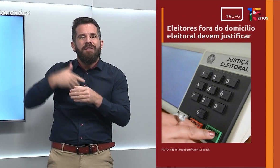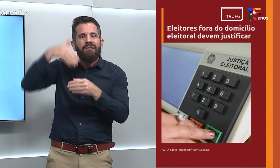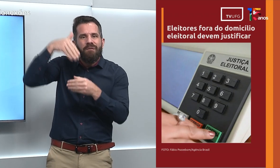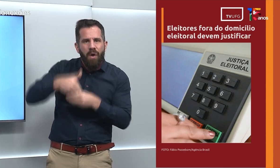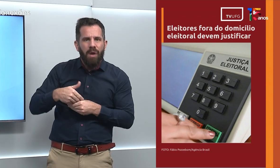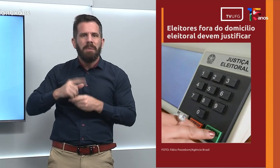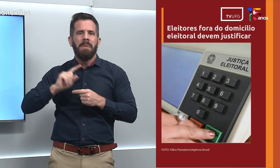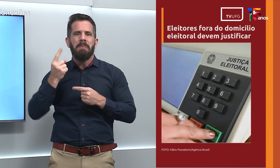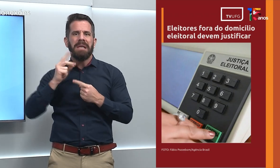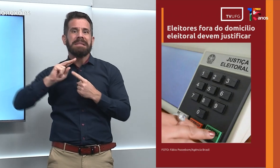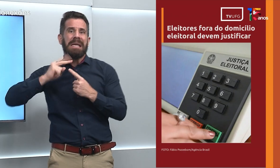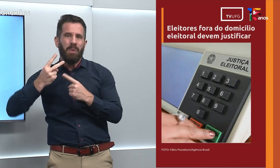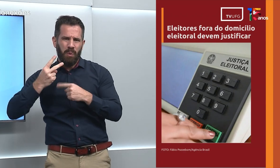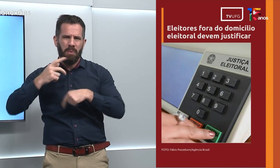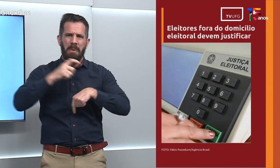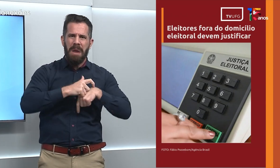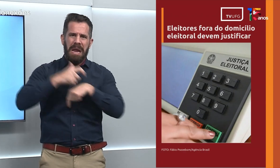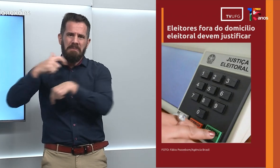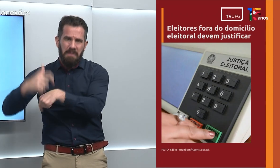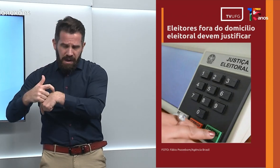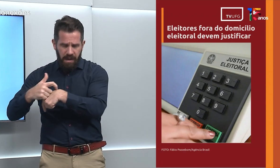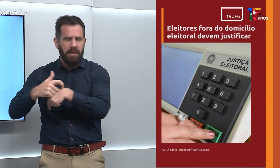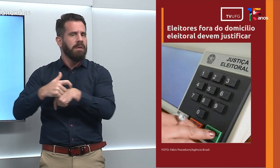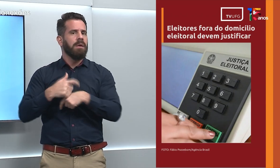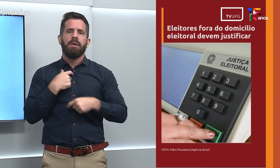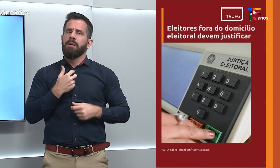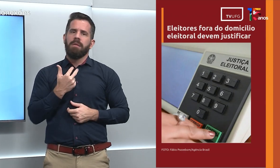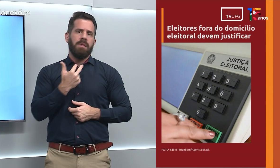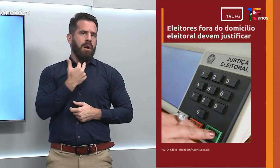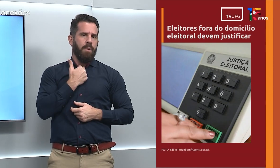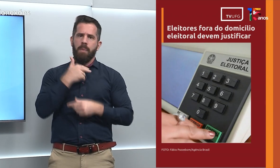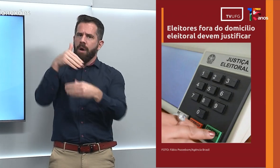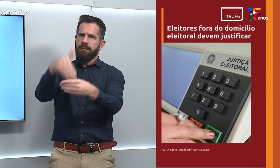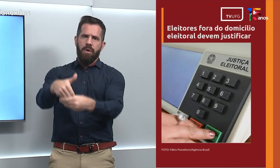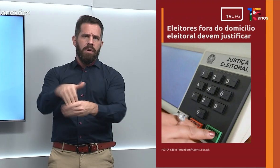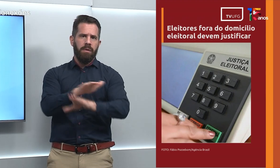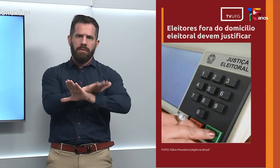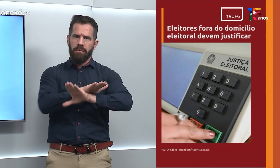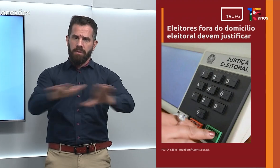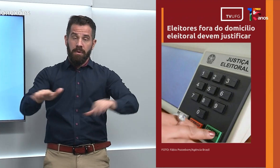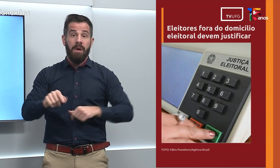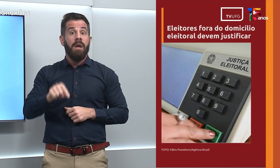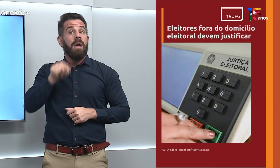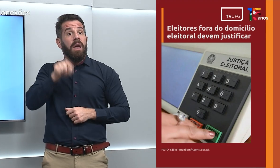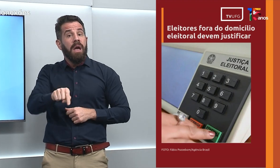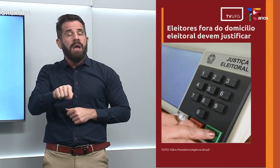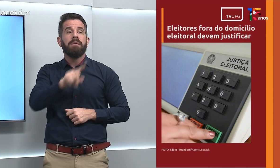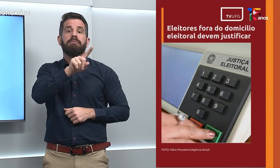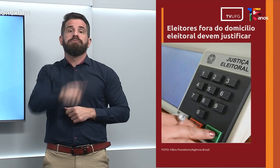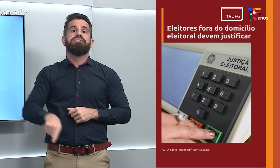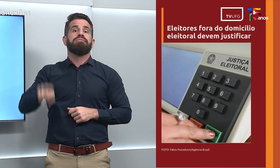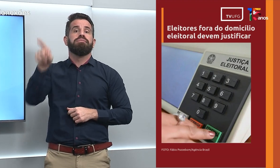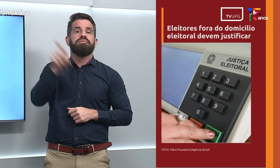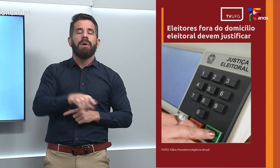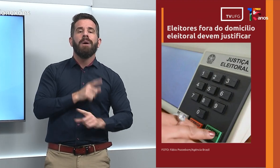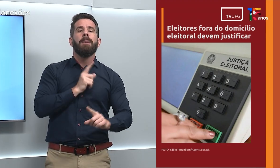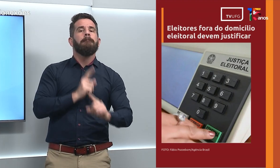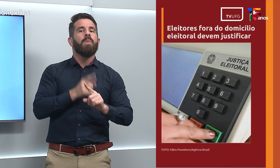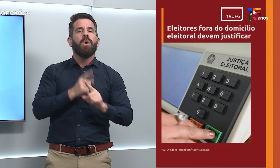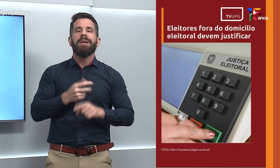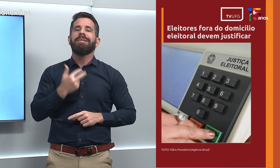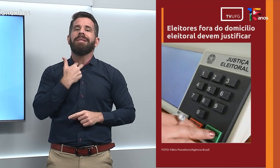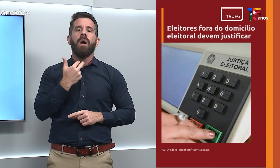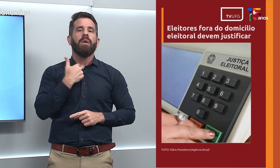segundo turno das eleições, não poderão votar. Essa restrição ocorre porque não há possibilidade de voto em